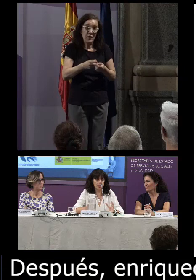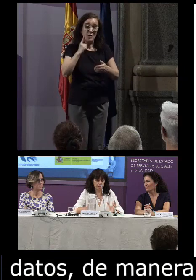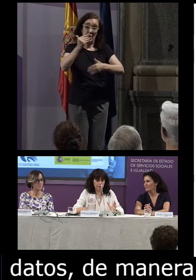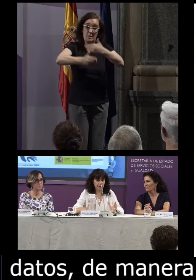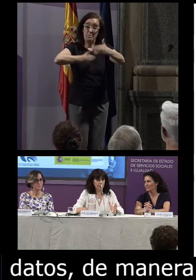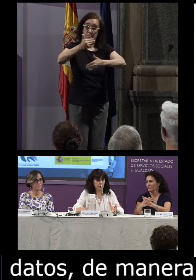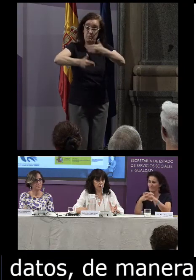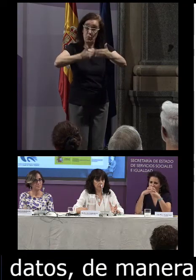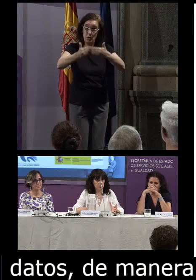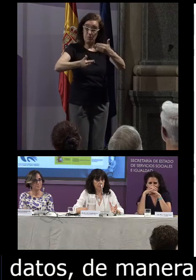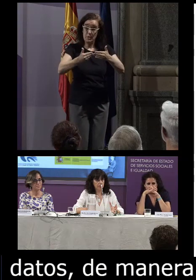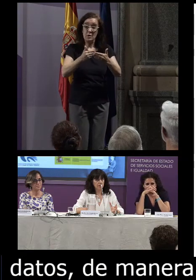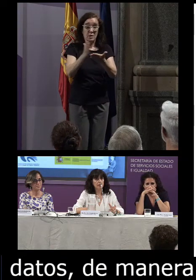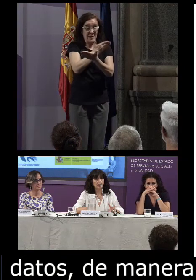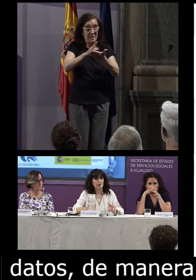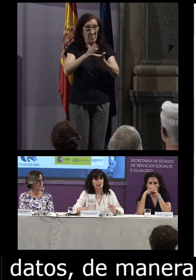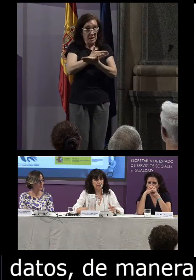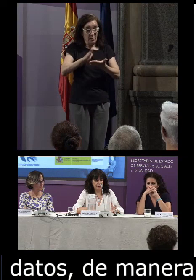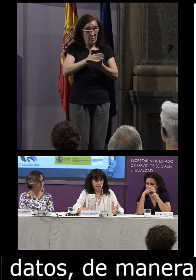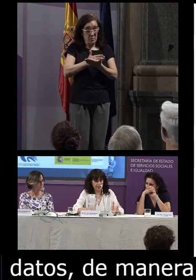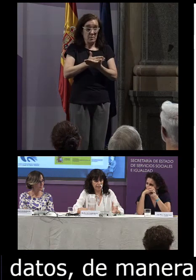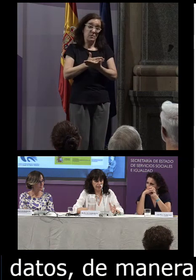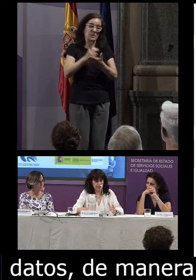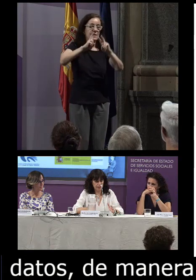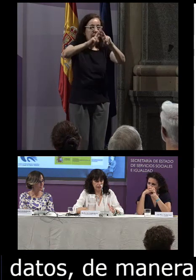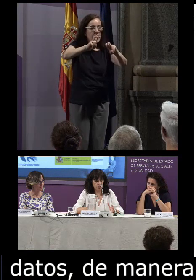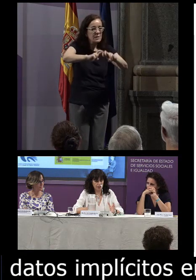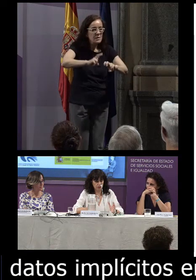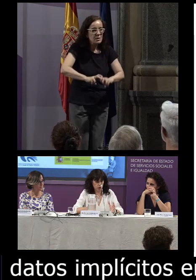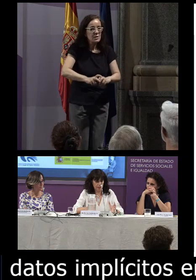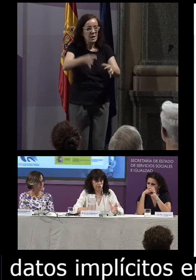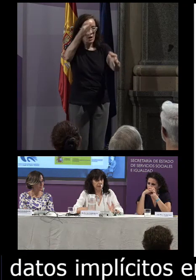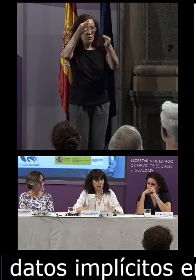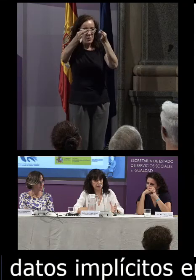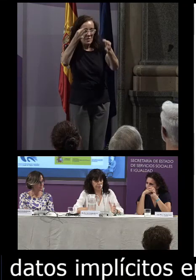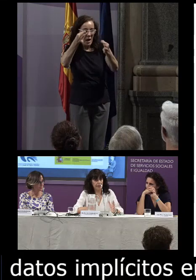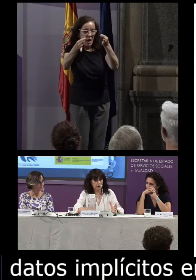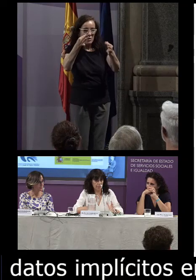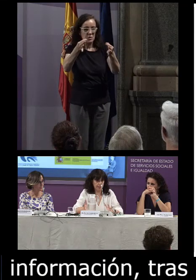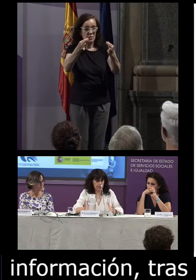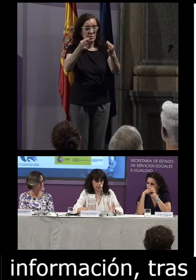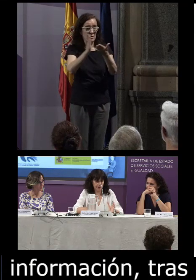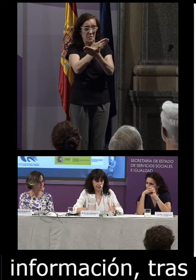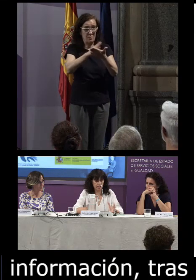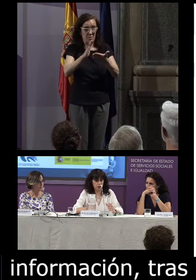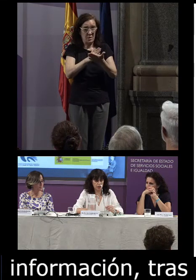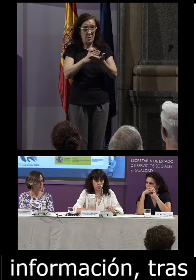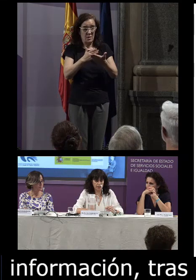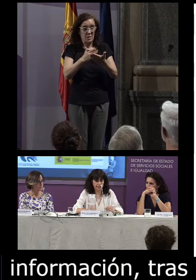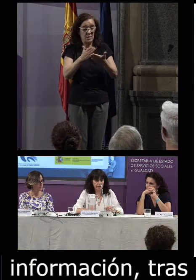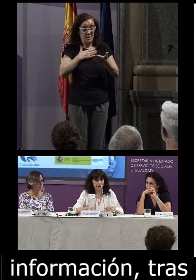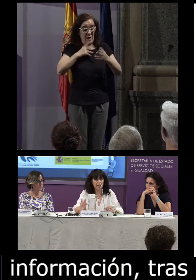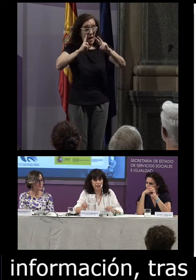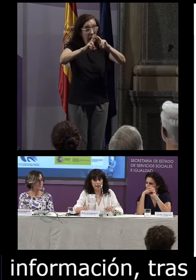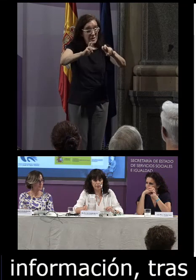proceso de segmentación es decir de análisis de los datos o sea de segmentación de apartar los datos